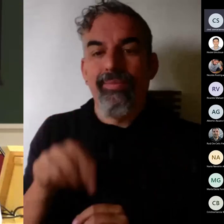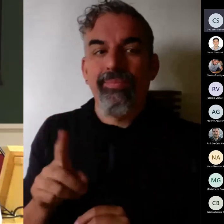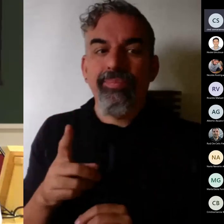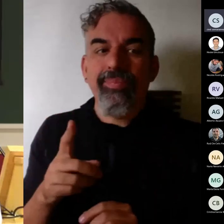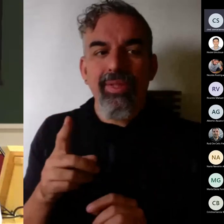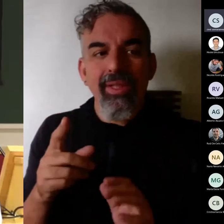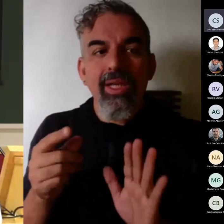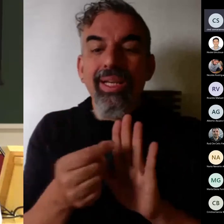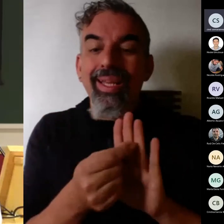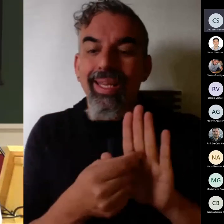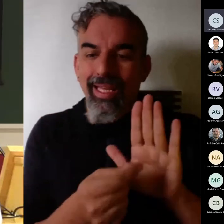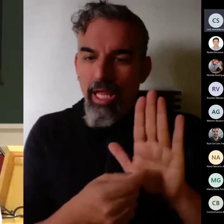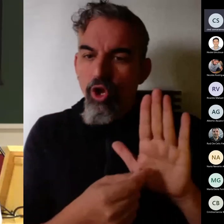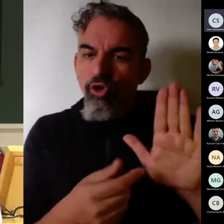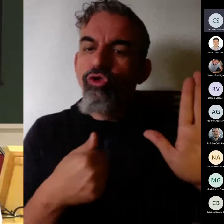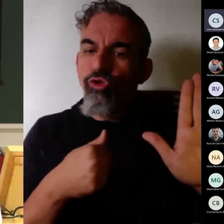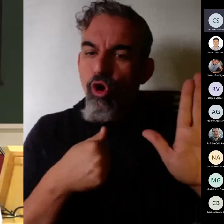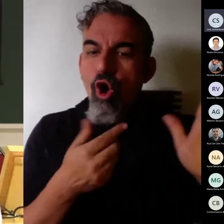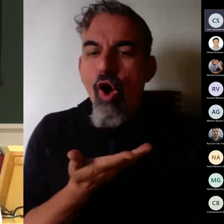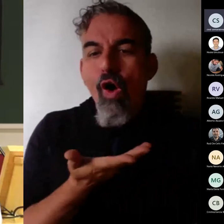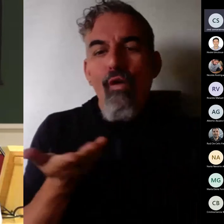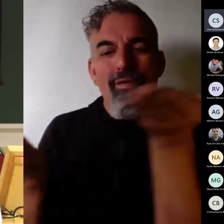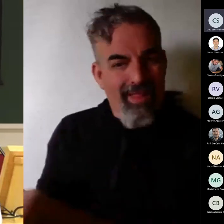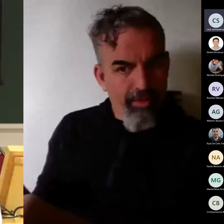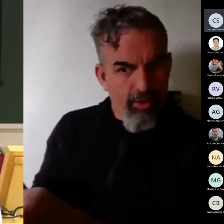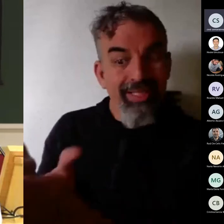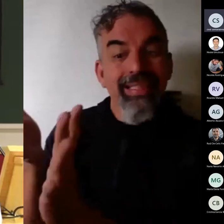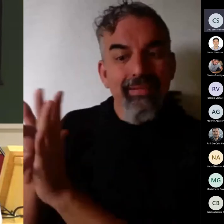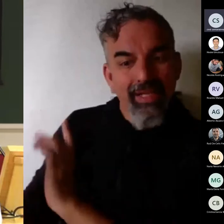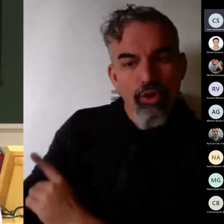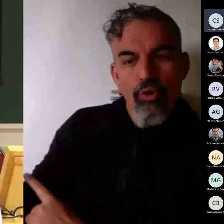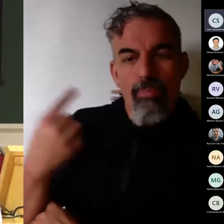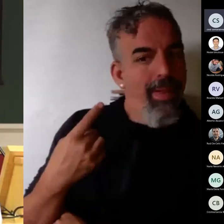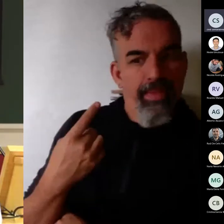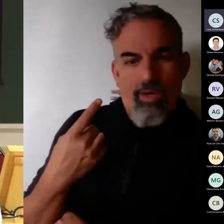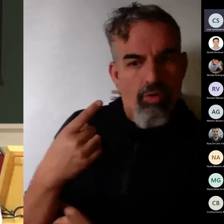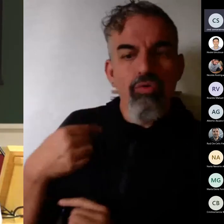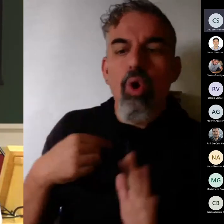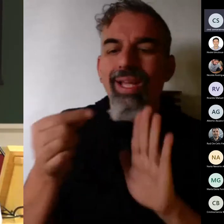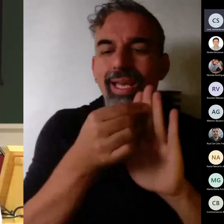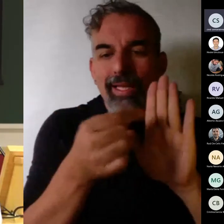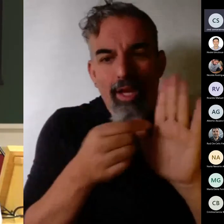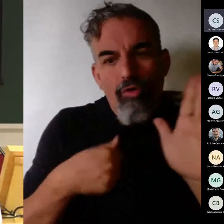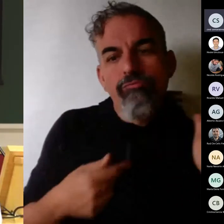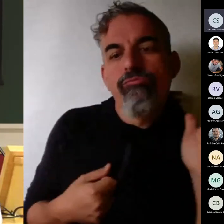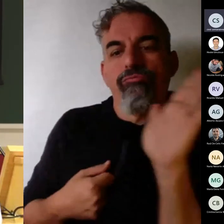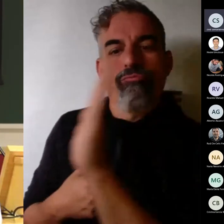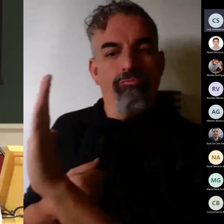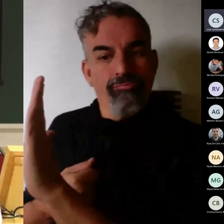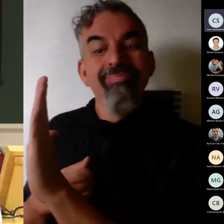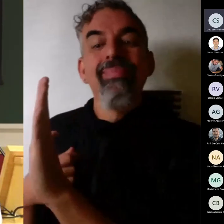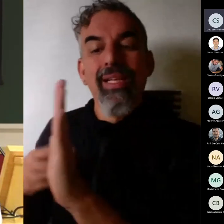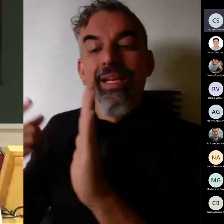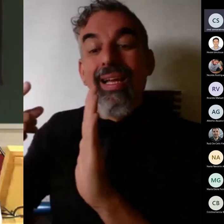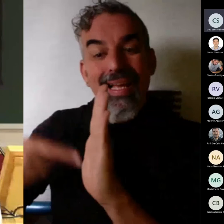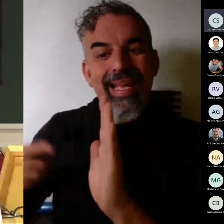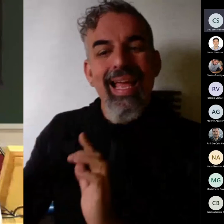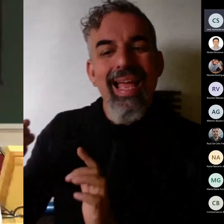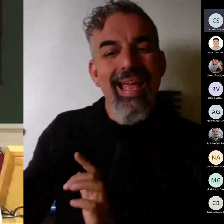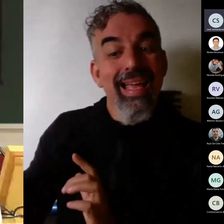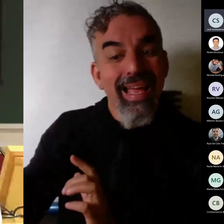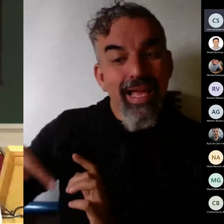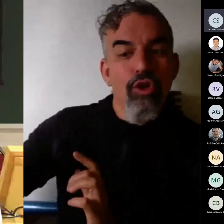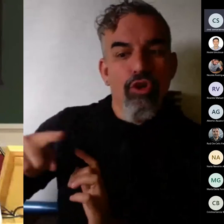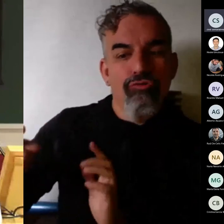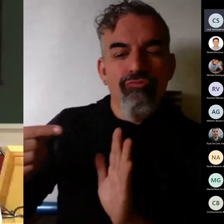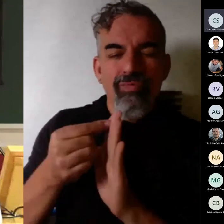criterios que yo les ofrezco no partimos de cero pero luego ellos van matizando esos